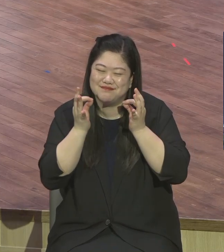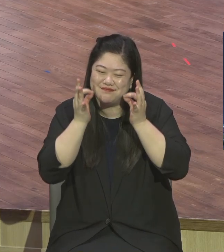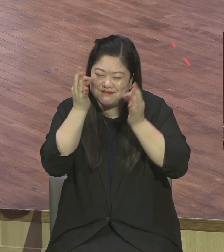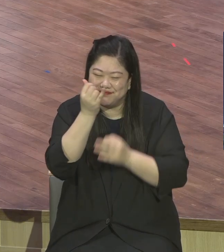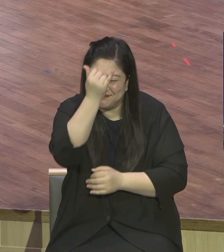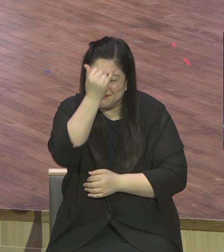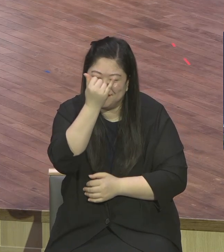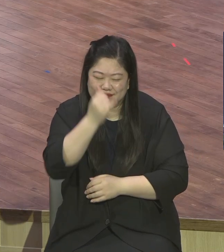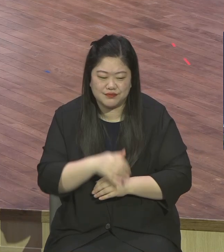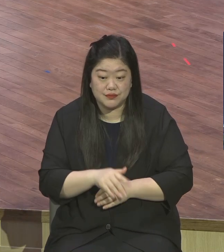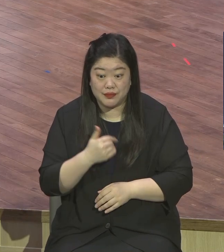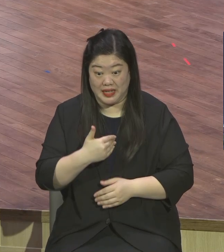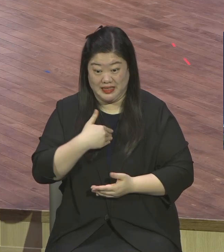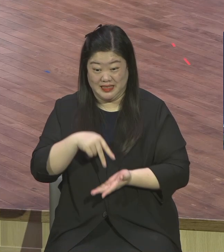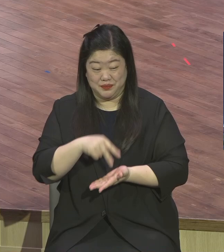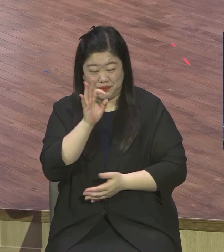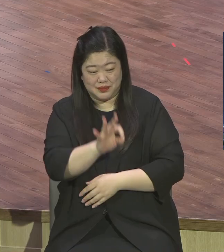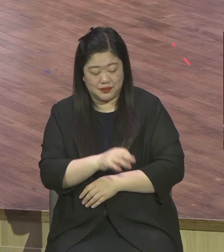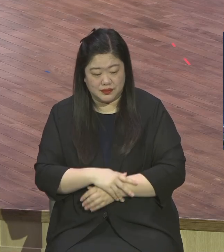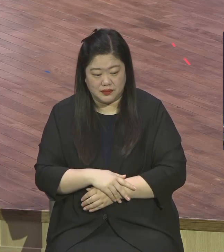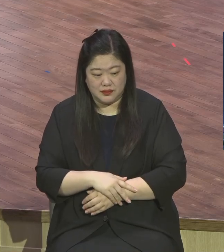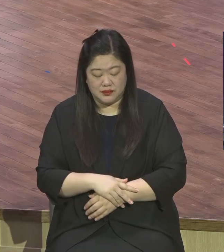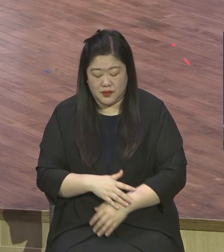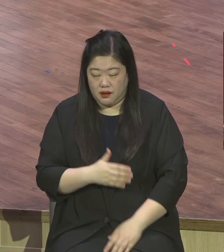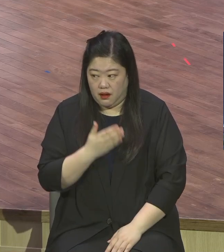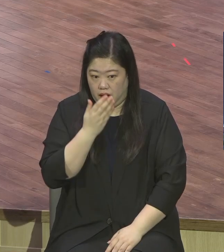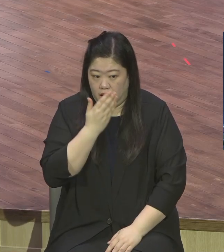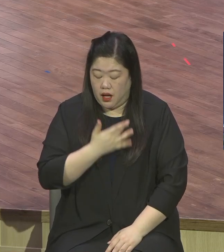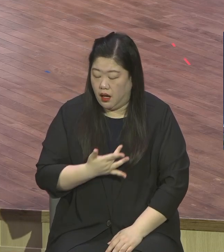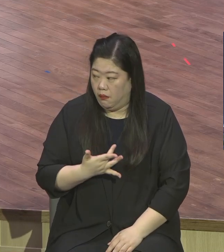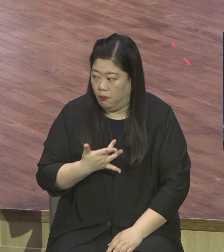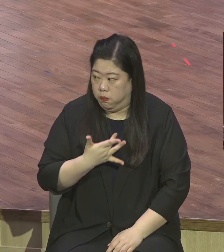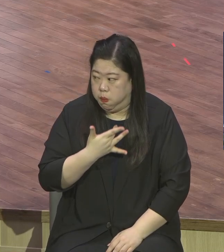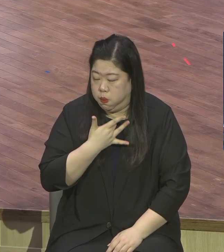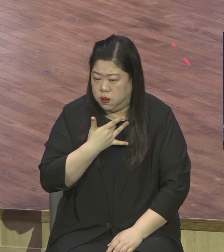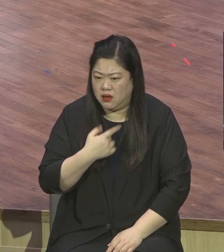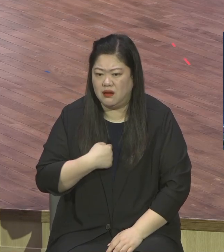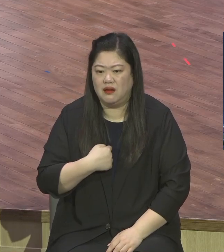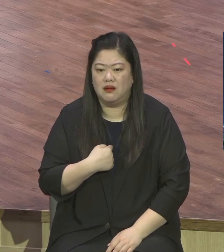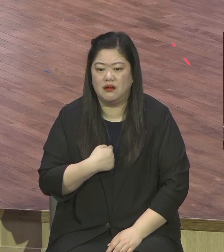낫지 그냥 더러운 옷을 가지고 착각하고 있는 것 자기 남들보다 나은 것처럼